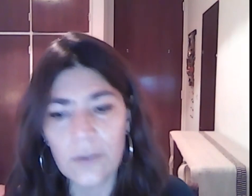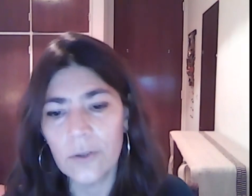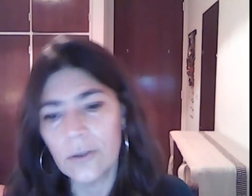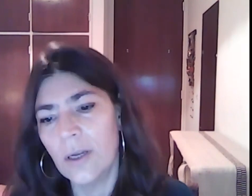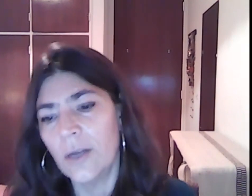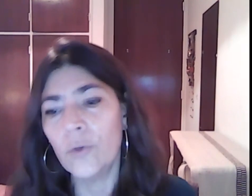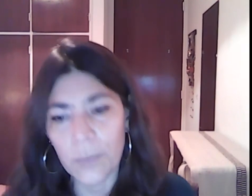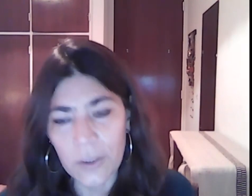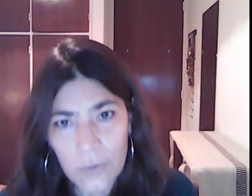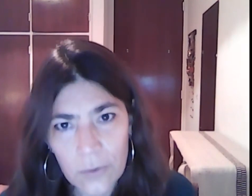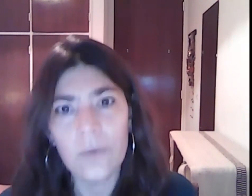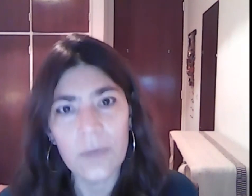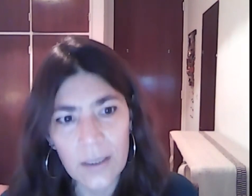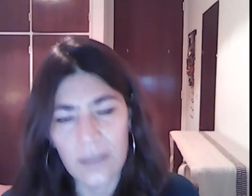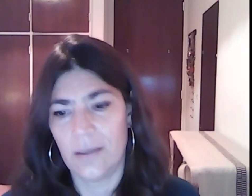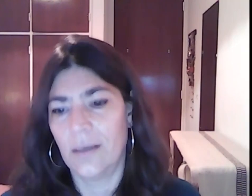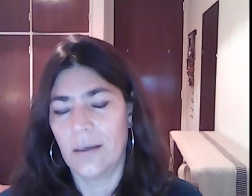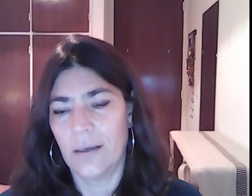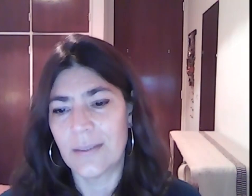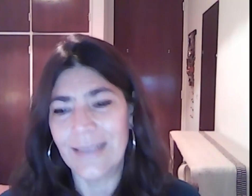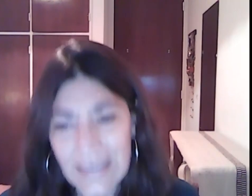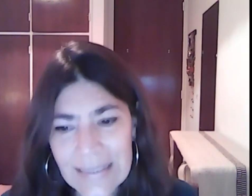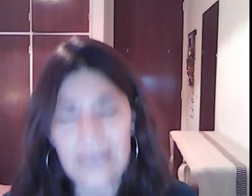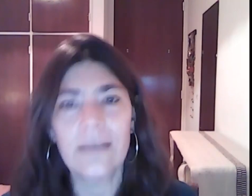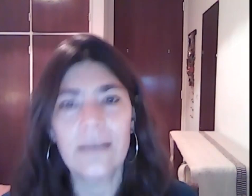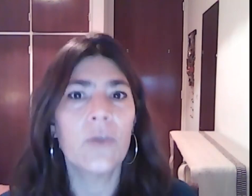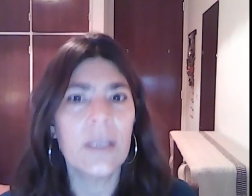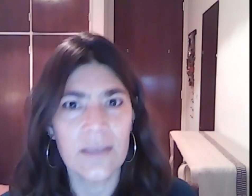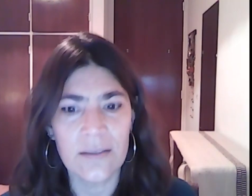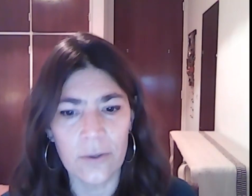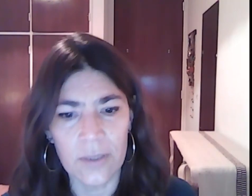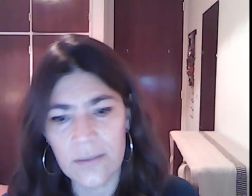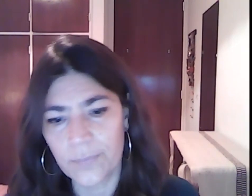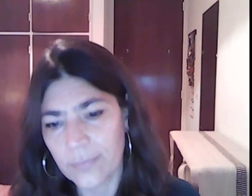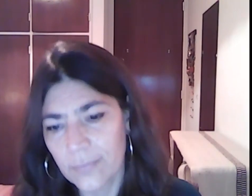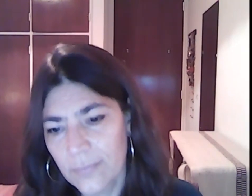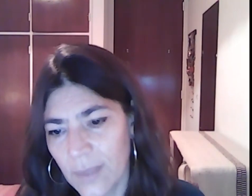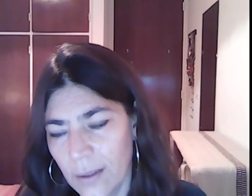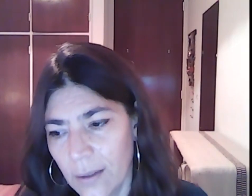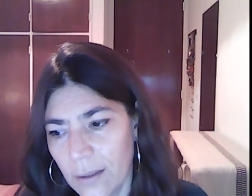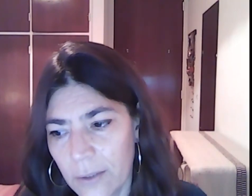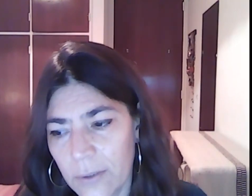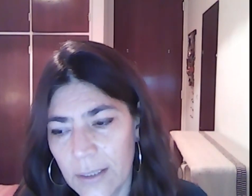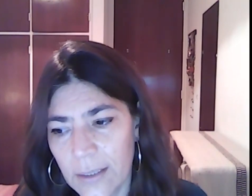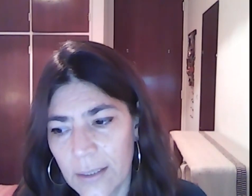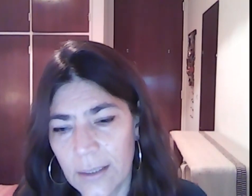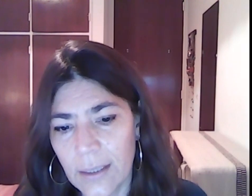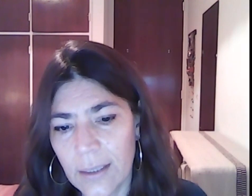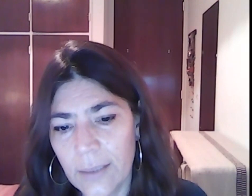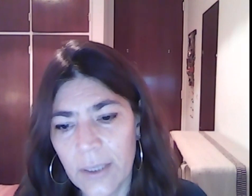y un momento donde se dan ciertas conversaciones. Creo que el libro, además,